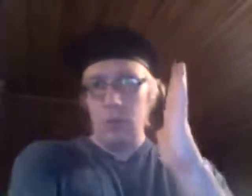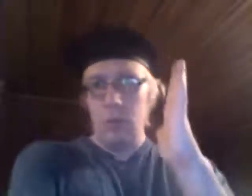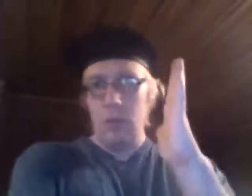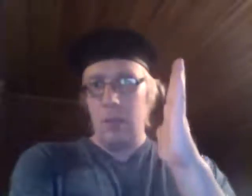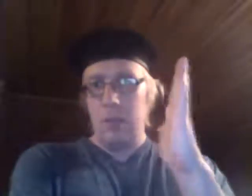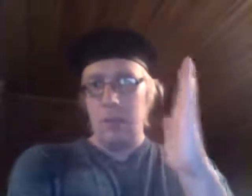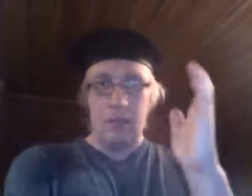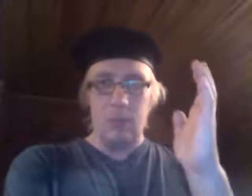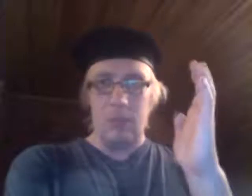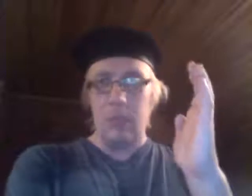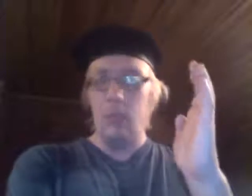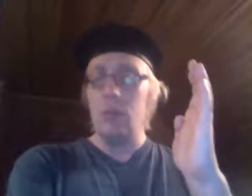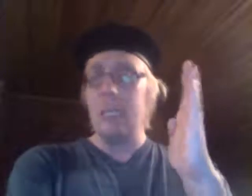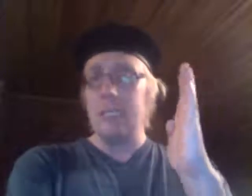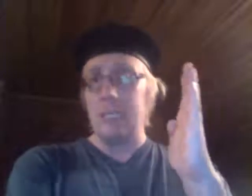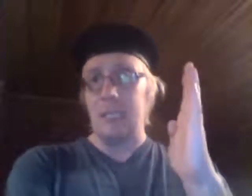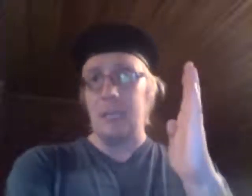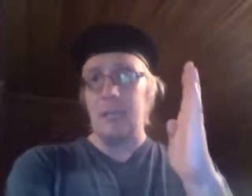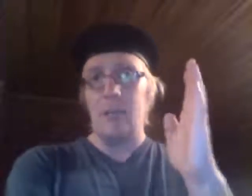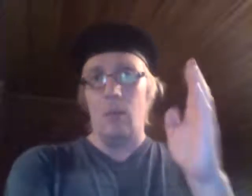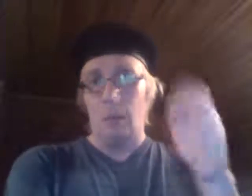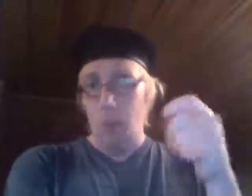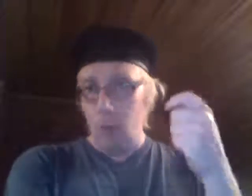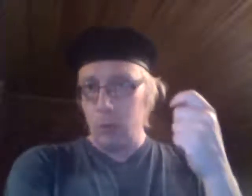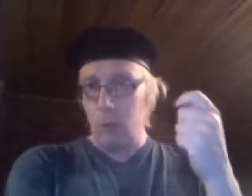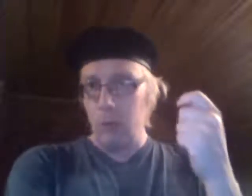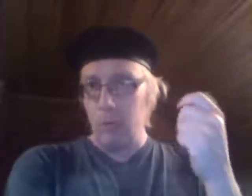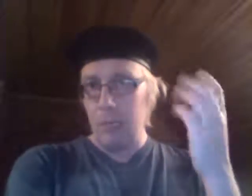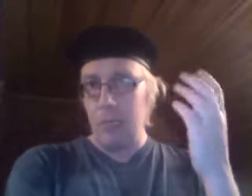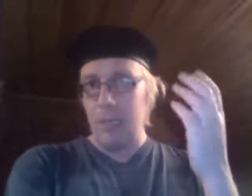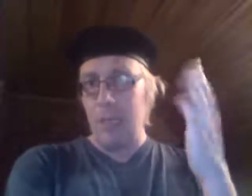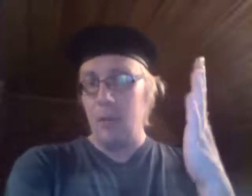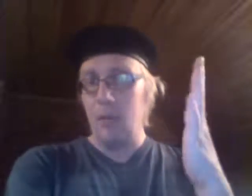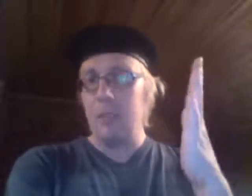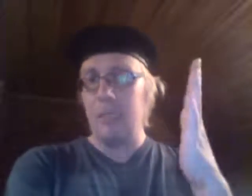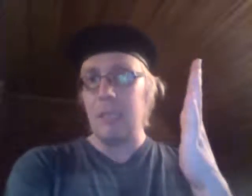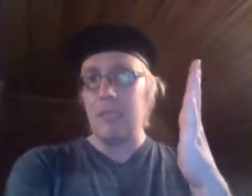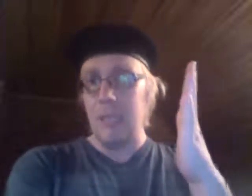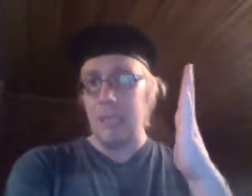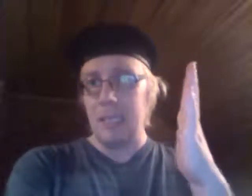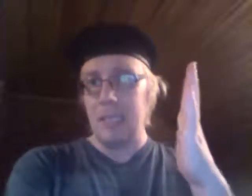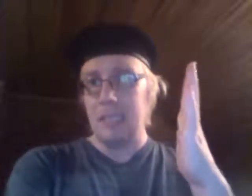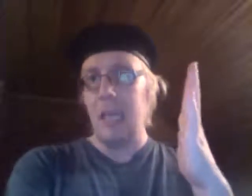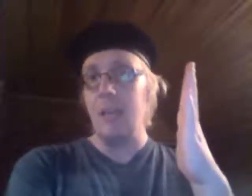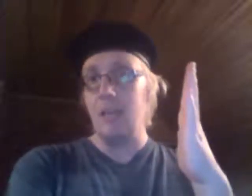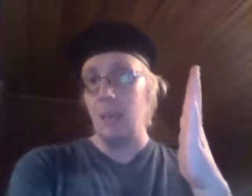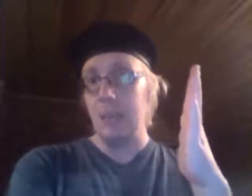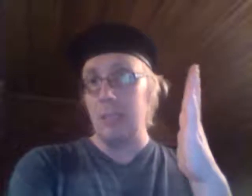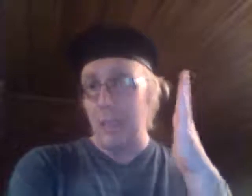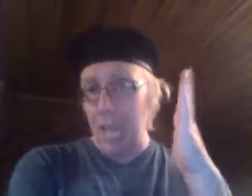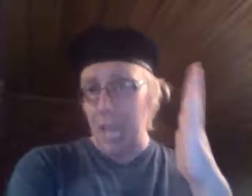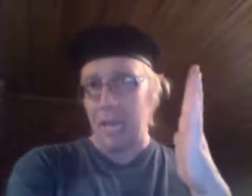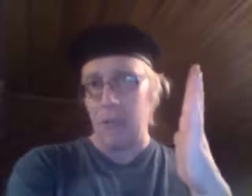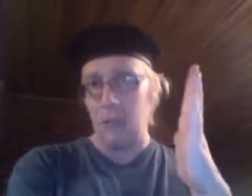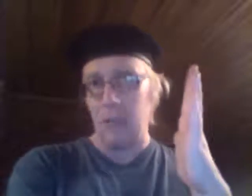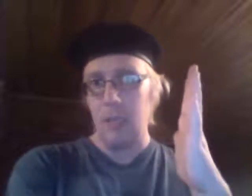niin kuin sanotaan, nyt testataan. On puhuttu, miten pitää. Nyt pistetään sanat testiin, aiotko sä oikeasti tehdä jotain.